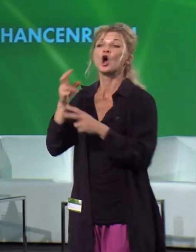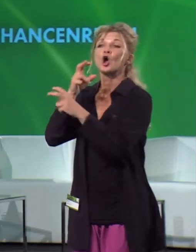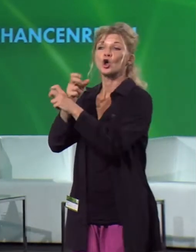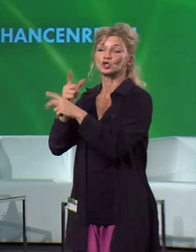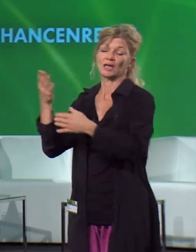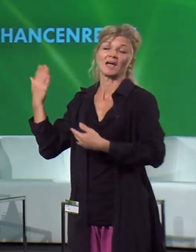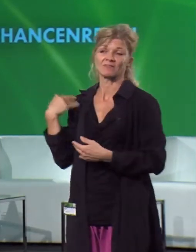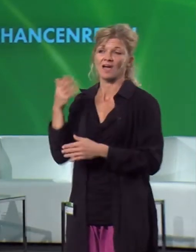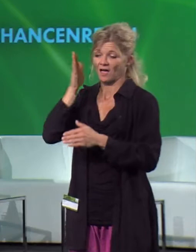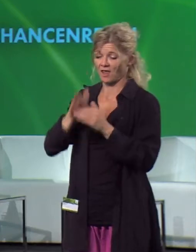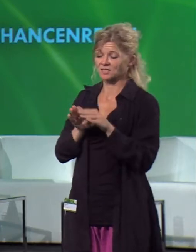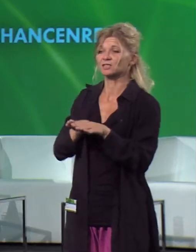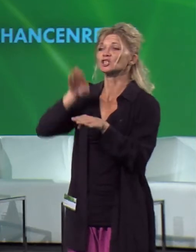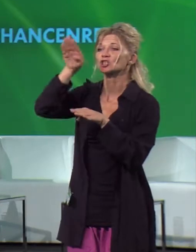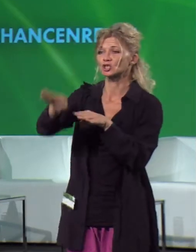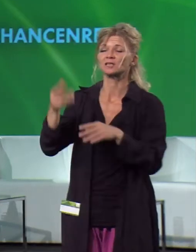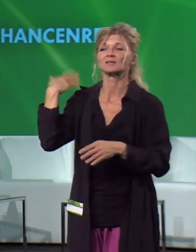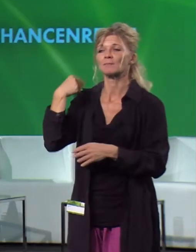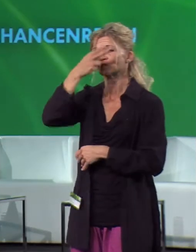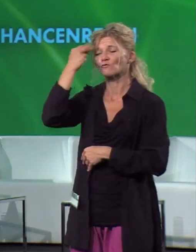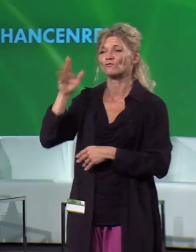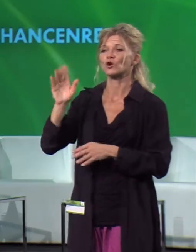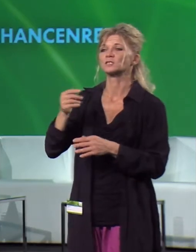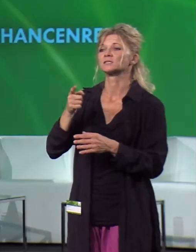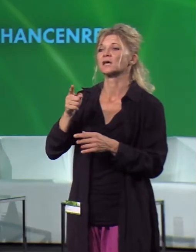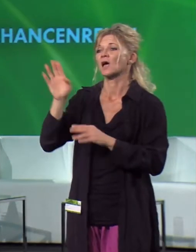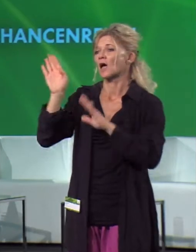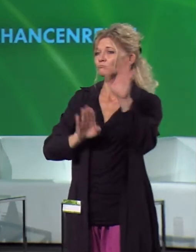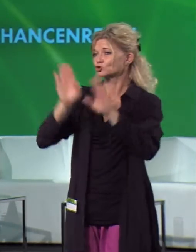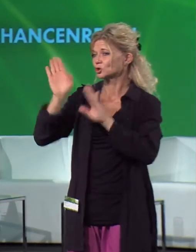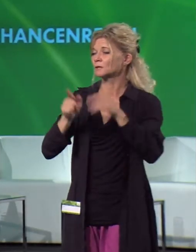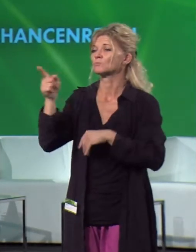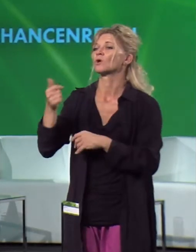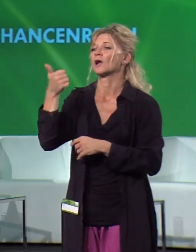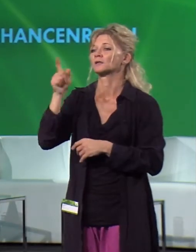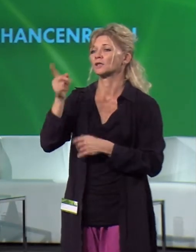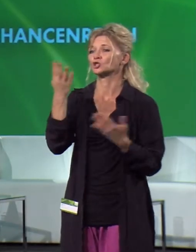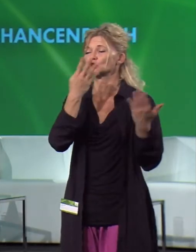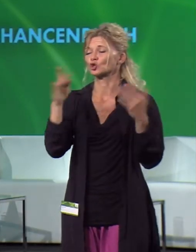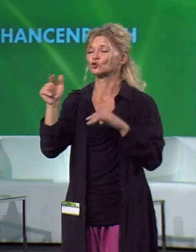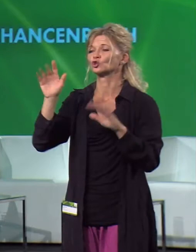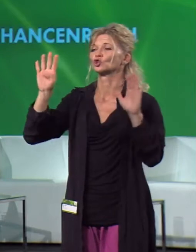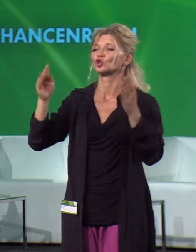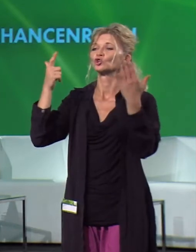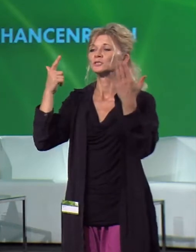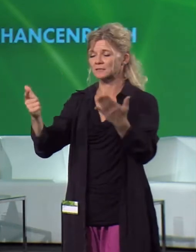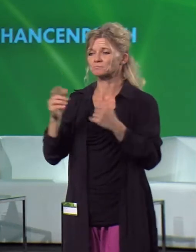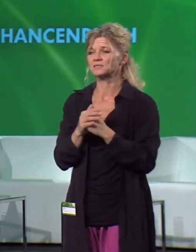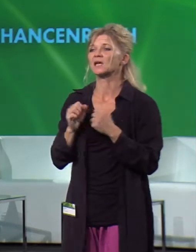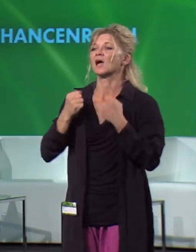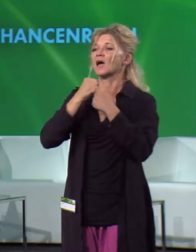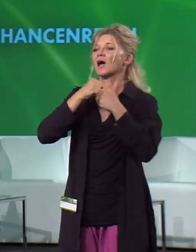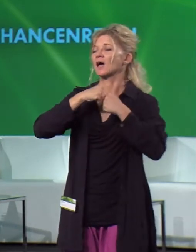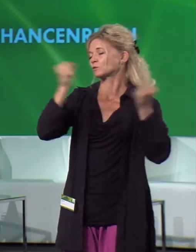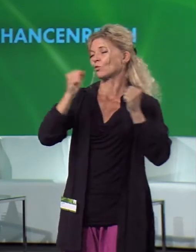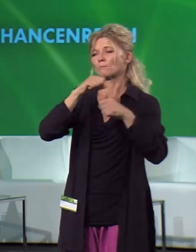eine Volksabstimmung im Jahr 1979 unterbunden. Trotzdem gibt es immer noch einige Österreicher im Wissenschaftsbetrieb, die hoffen, dass es